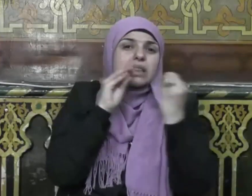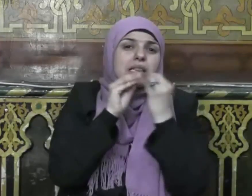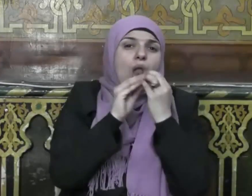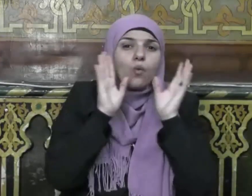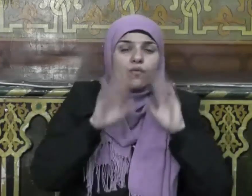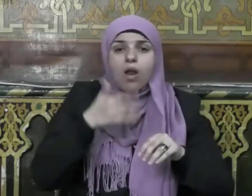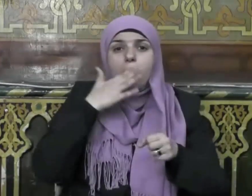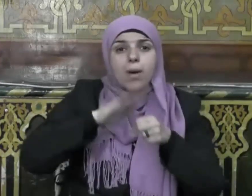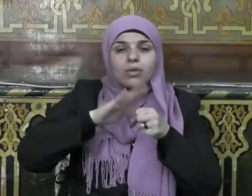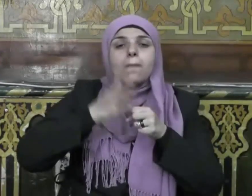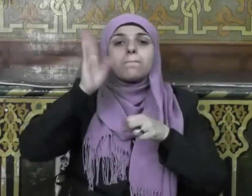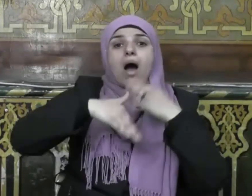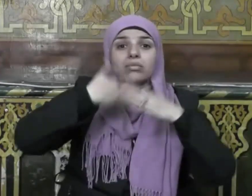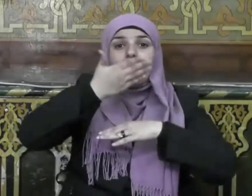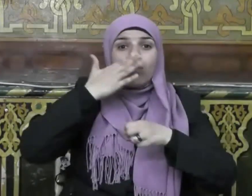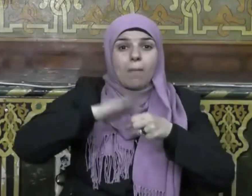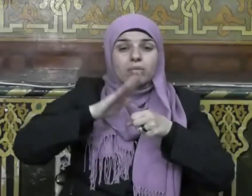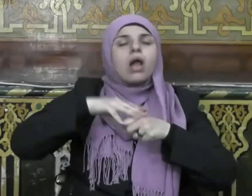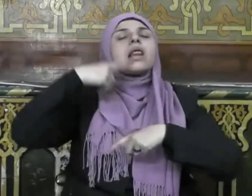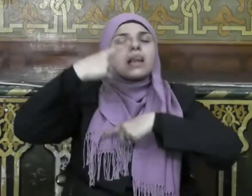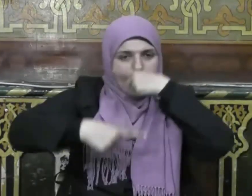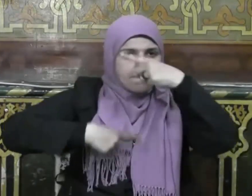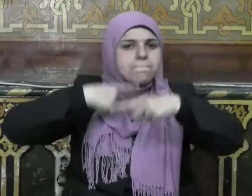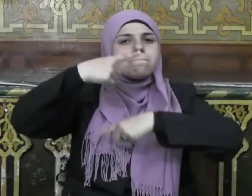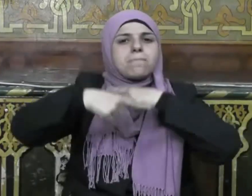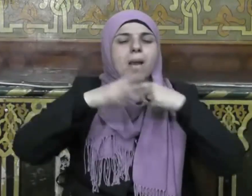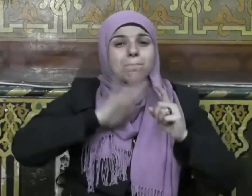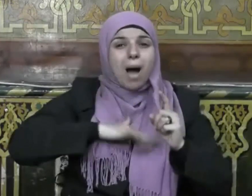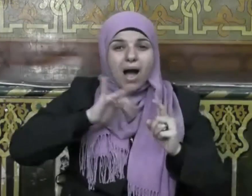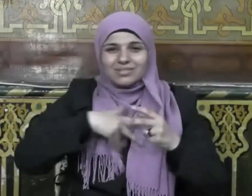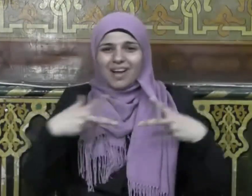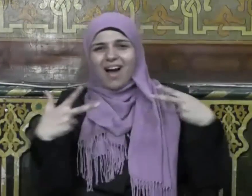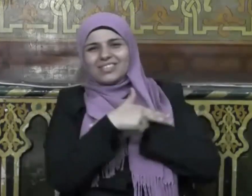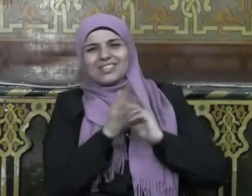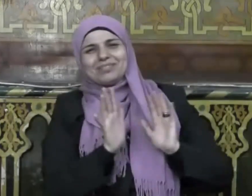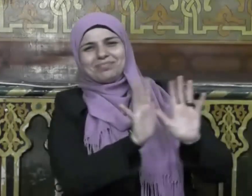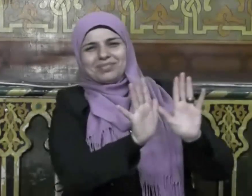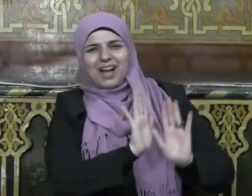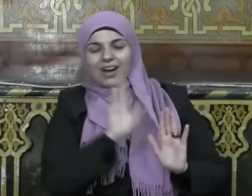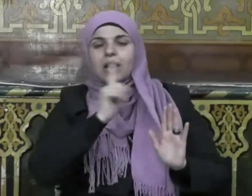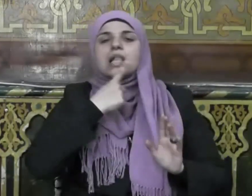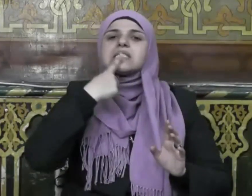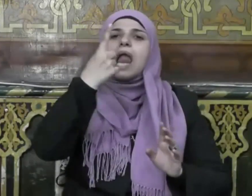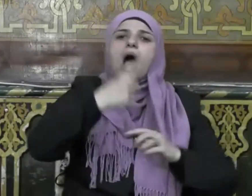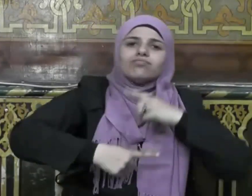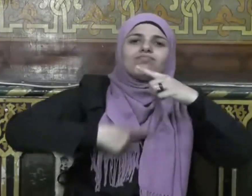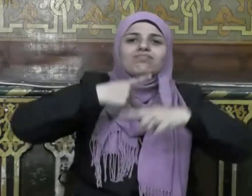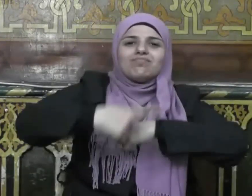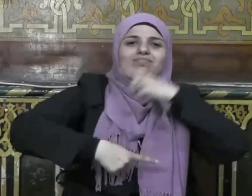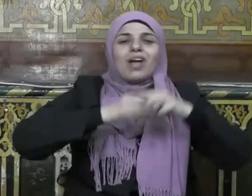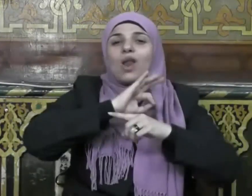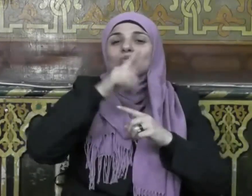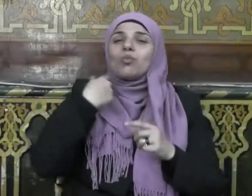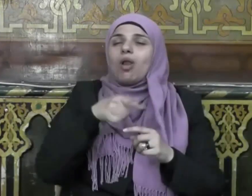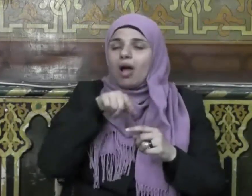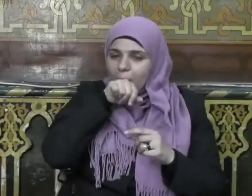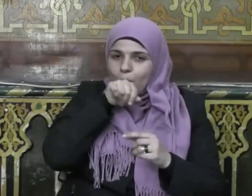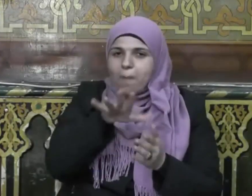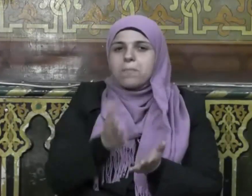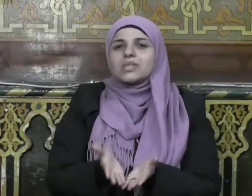رمضان فإن عليه أن يبقى على نهجه طوال العام وقد حثنا النبي صلى الله